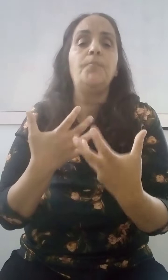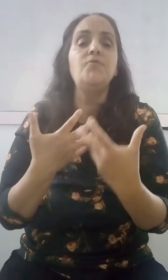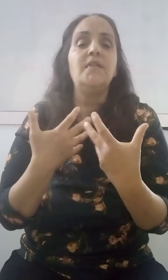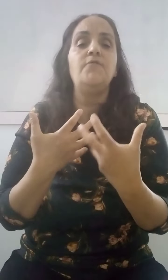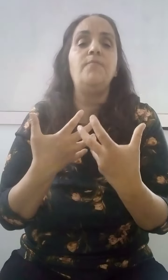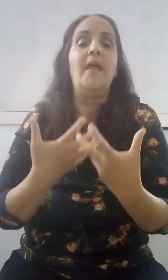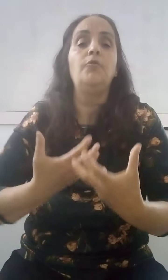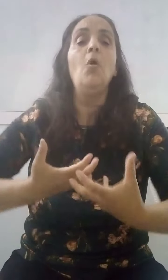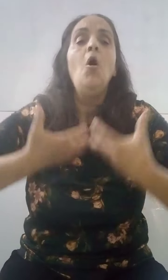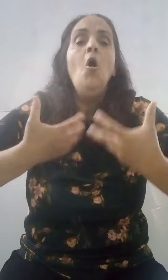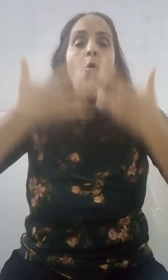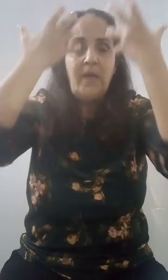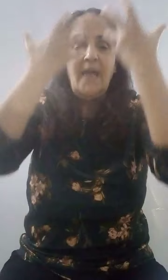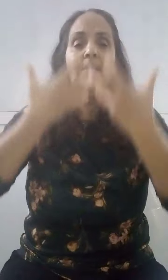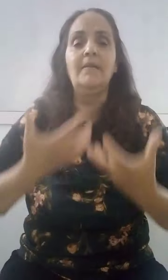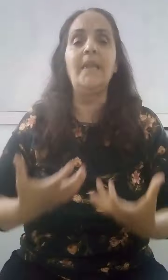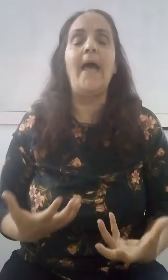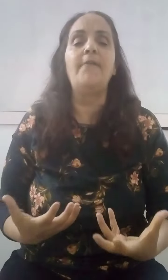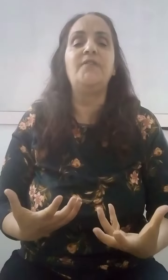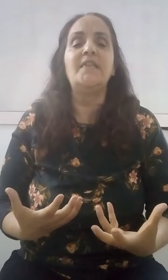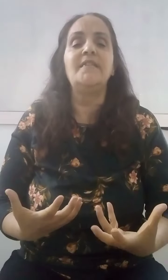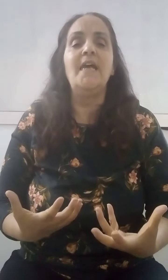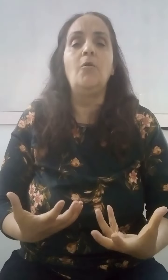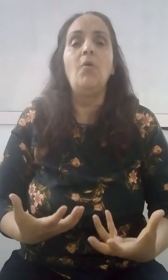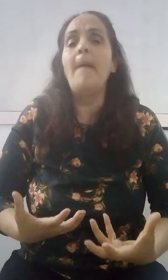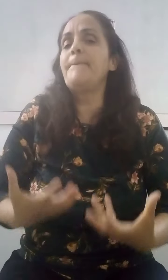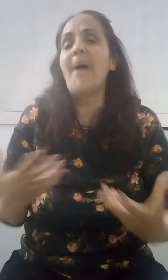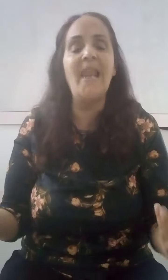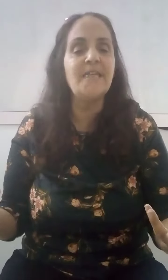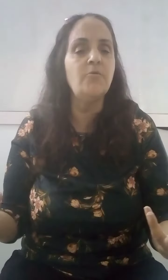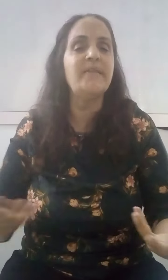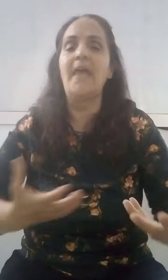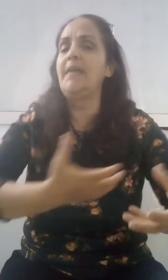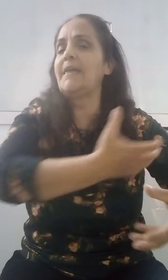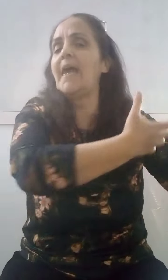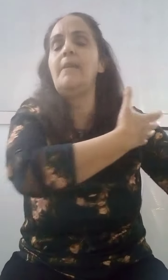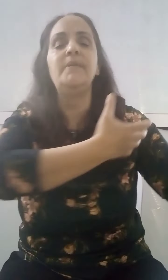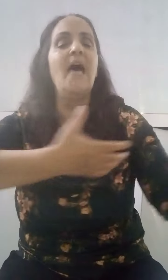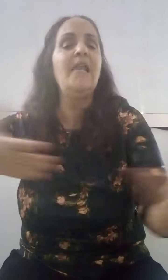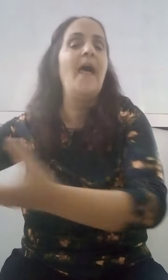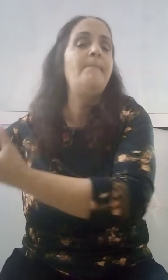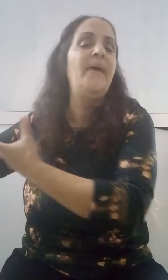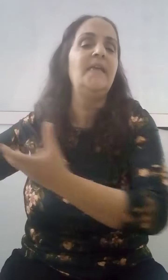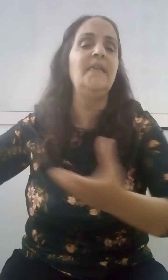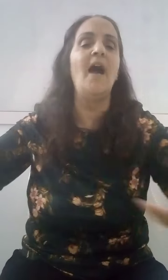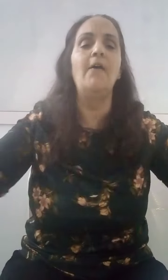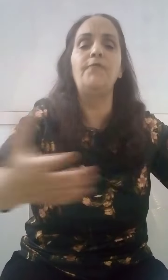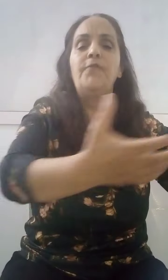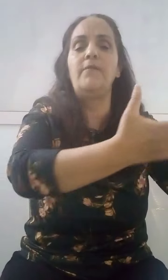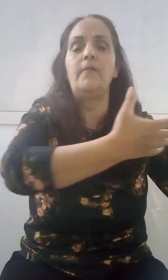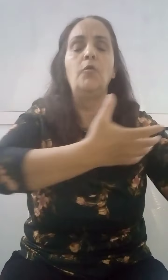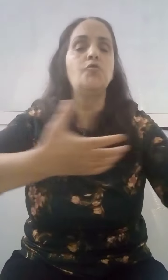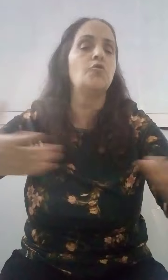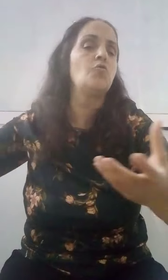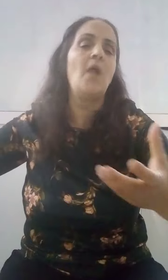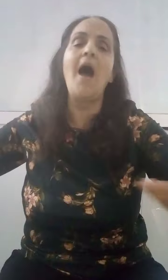وأن تجدها في الموضوع المعارض ويقوم بعملها في الموضوع المصدر